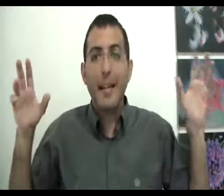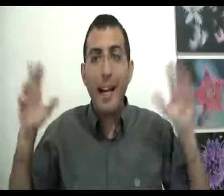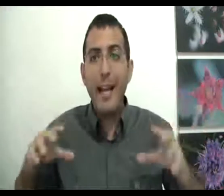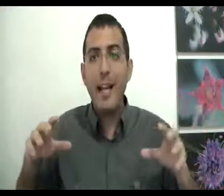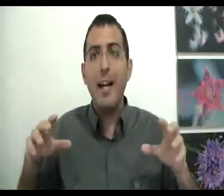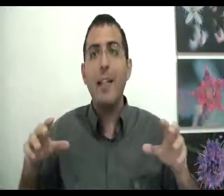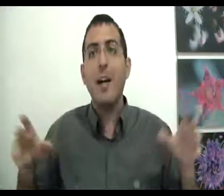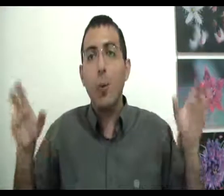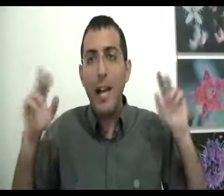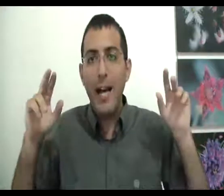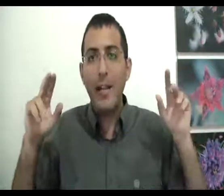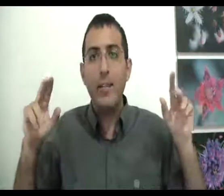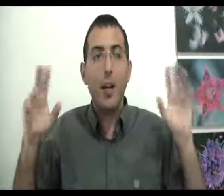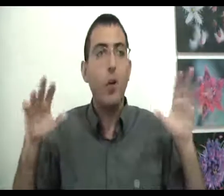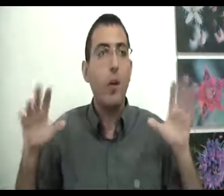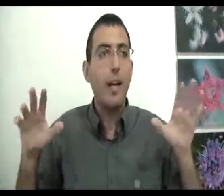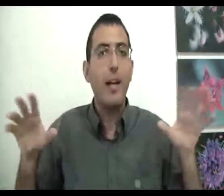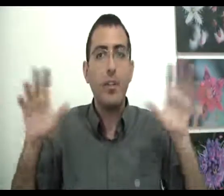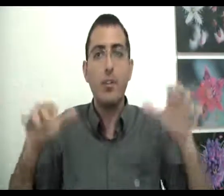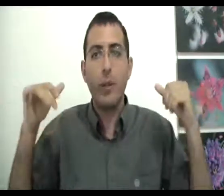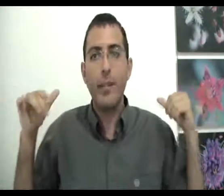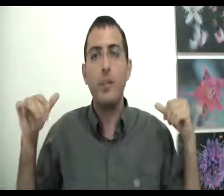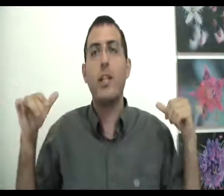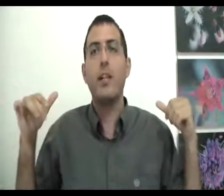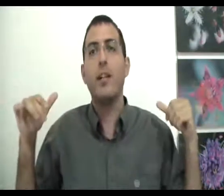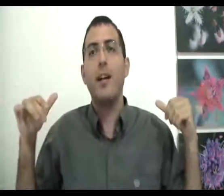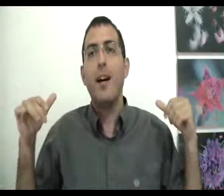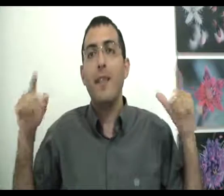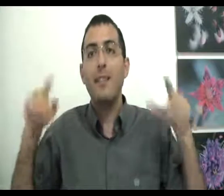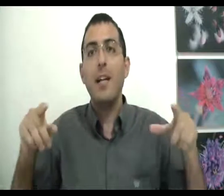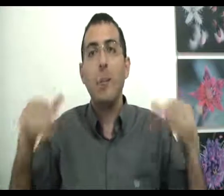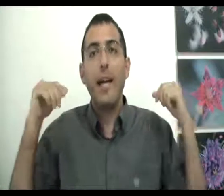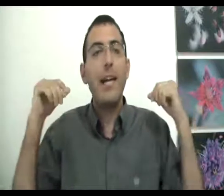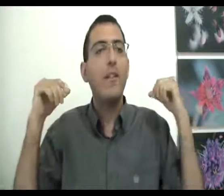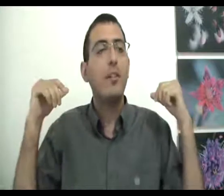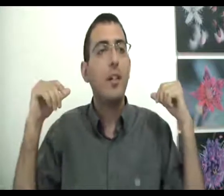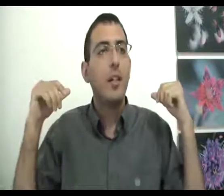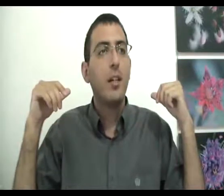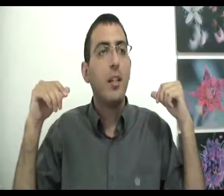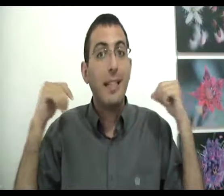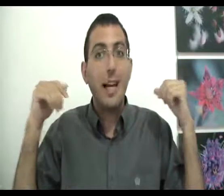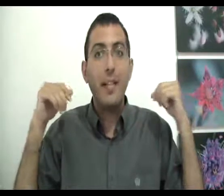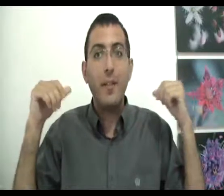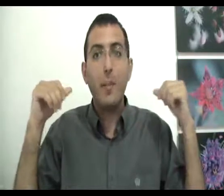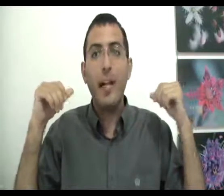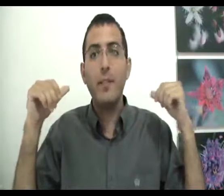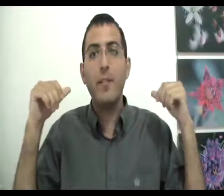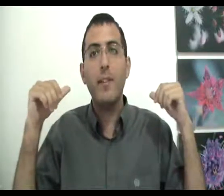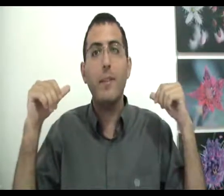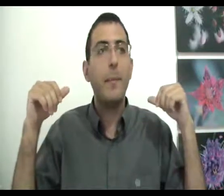כרגע אתה אולי יכול להוכיח שאתה זוכר את מה שקרה אבל זה די לא מחייב זה די אבל לא מחייב שהדבר הזה באמת